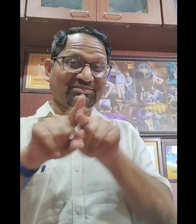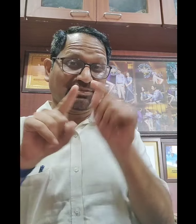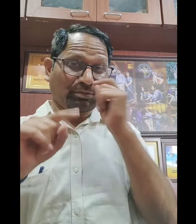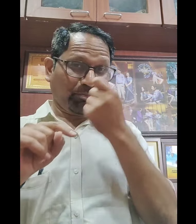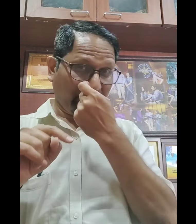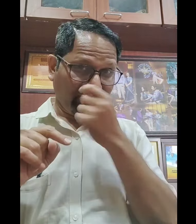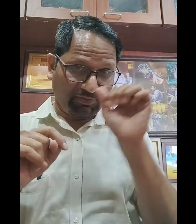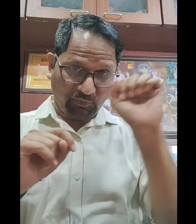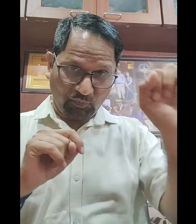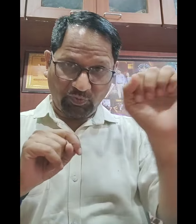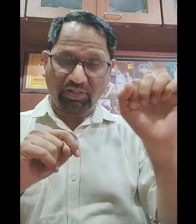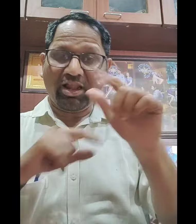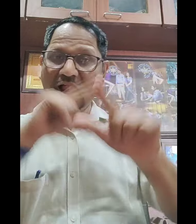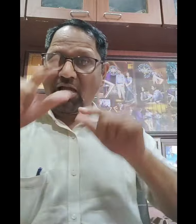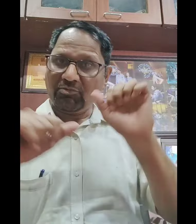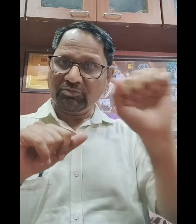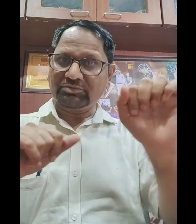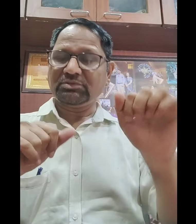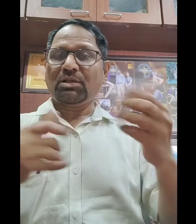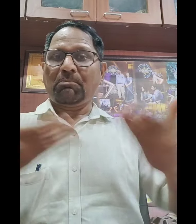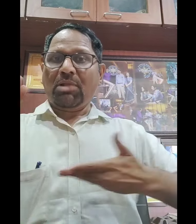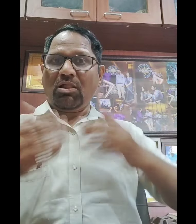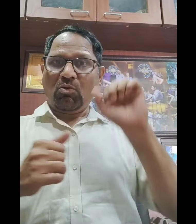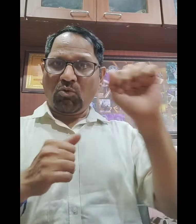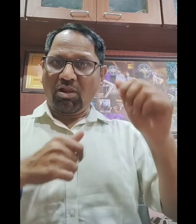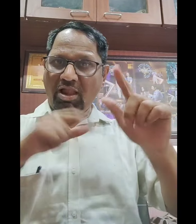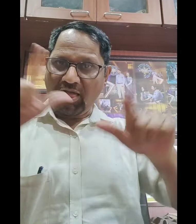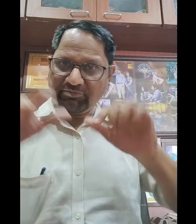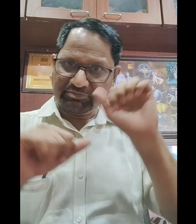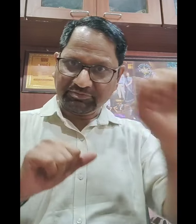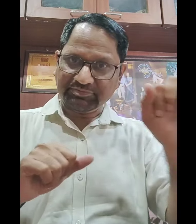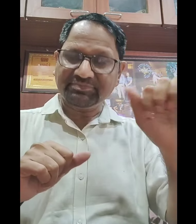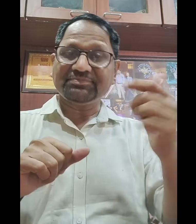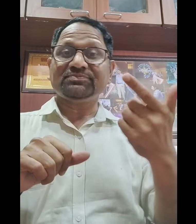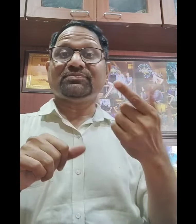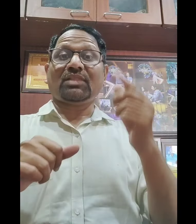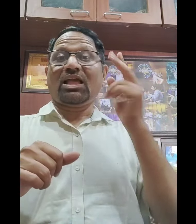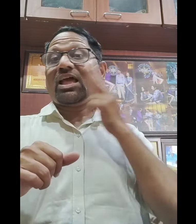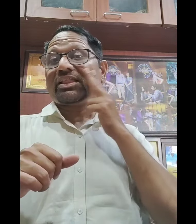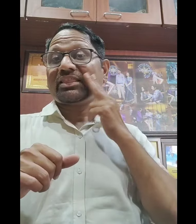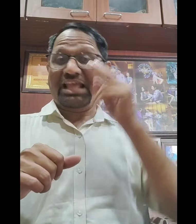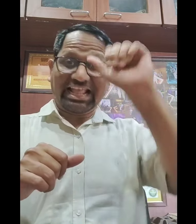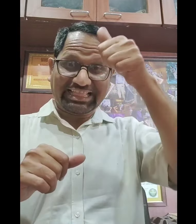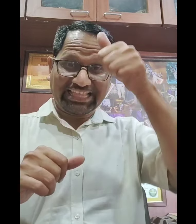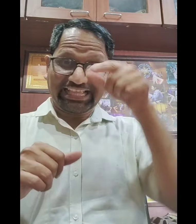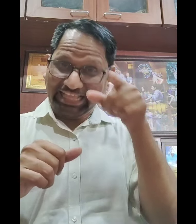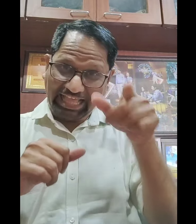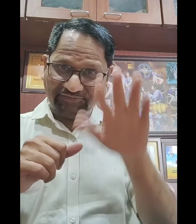मैं आपको बताना चाहता हूँ, चाहें वो तमिल लेंग्विज हो, बेंगॉली हो, हिंदी हो,